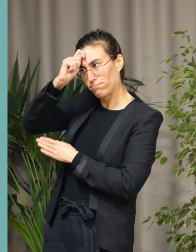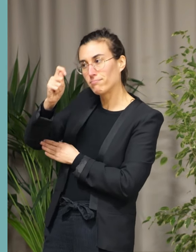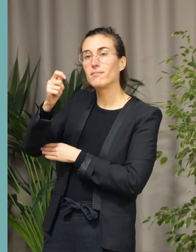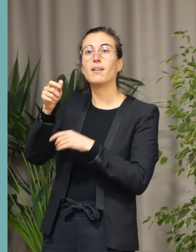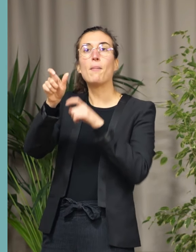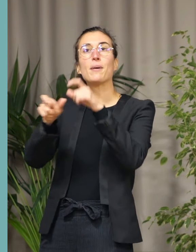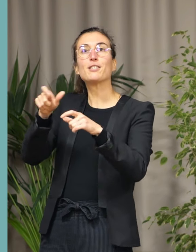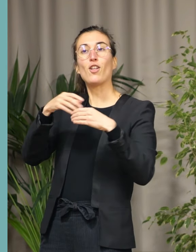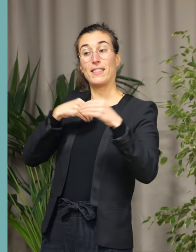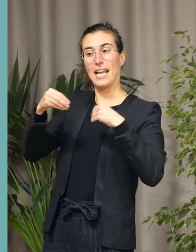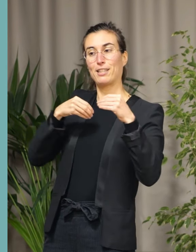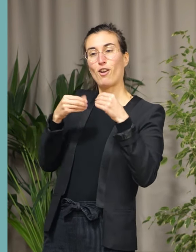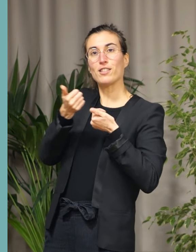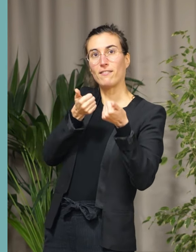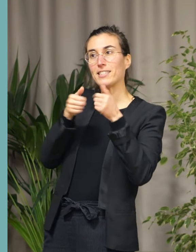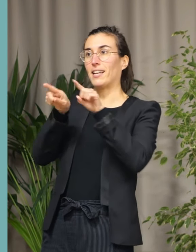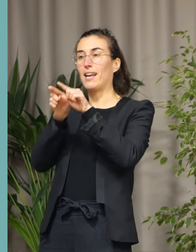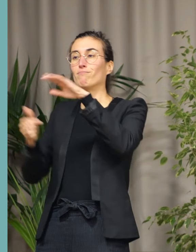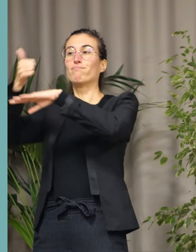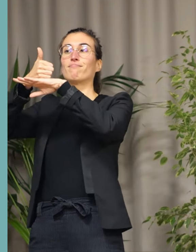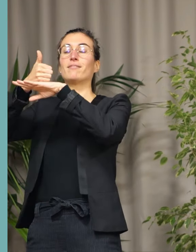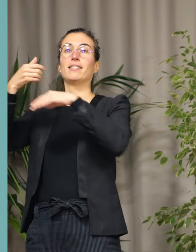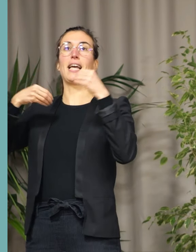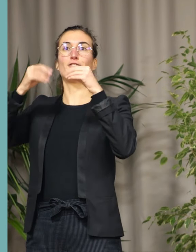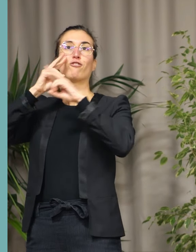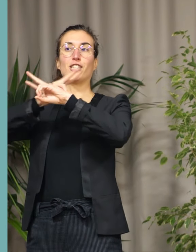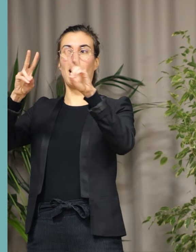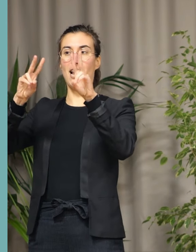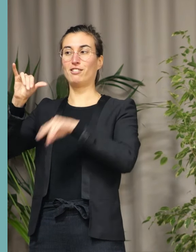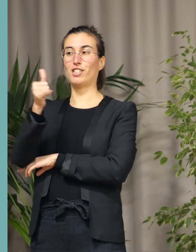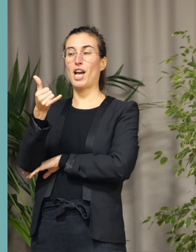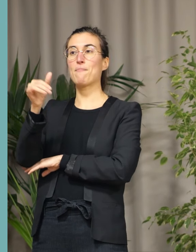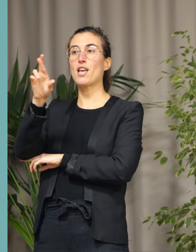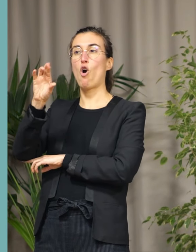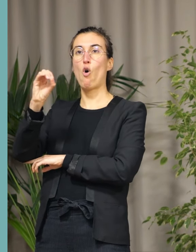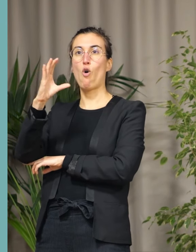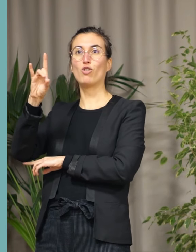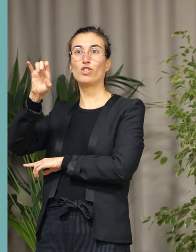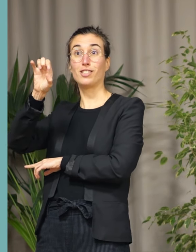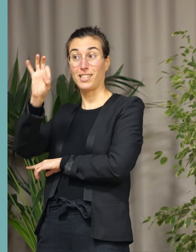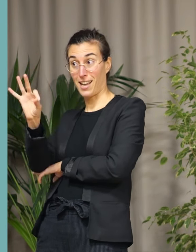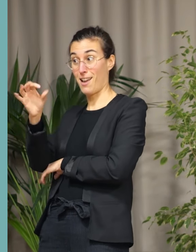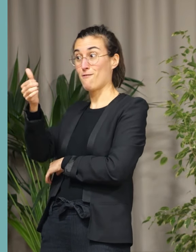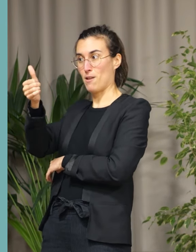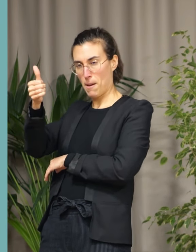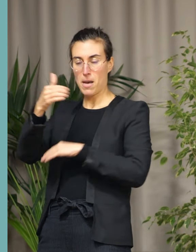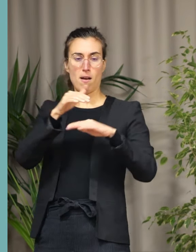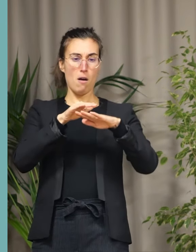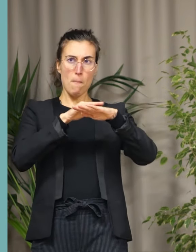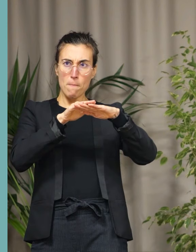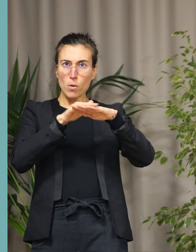directeur général, Jérémy Rocher, véritable chef d'orchestre qui sait mettre en musique le projet du mandat.